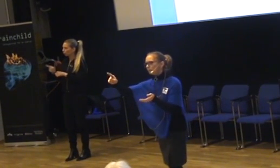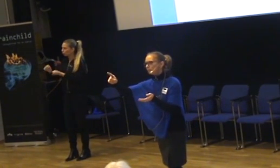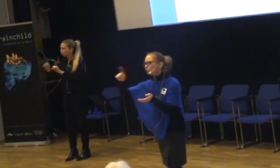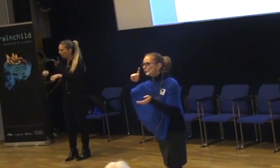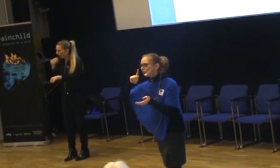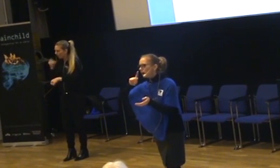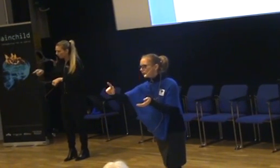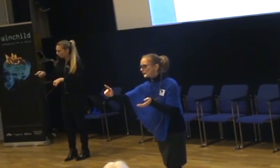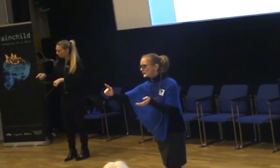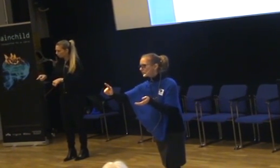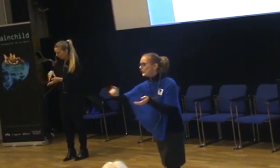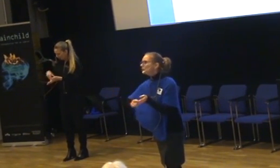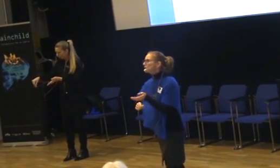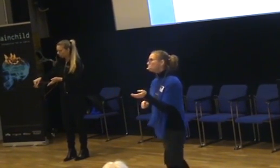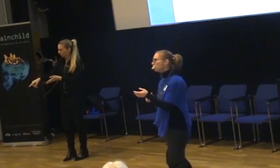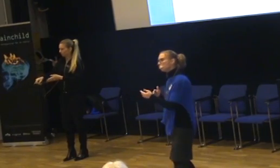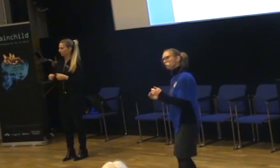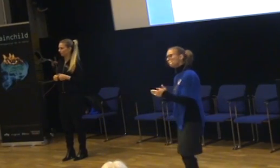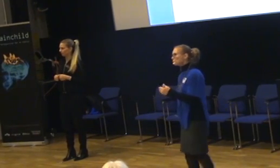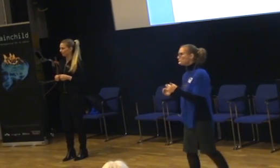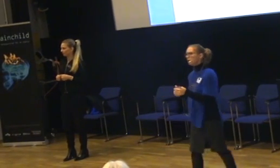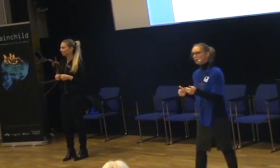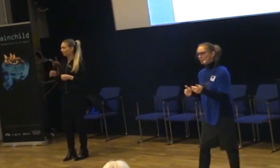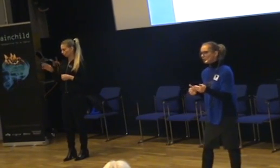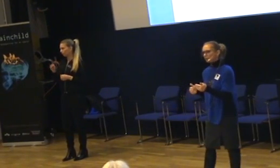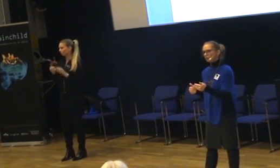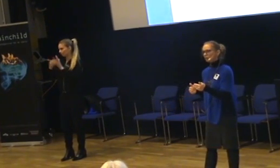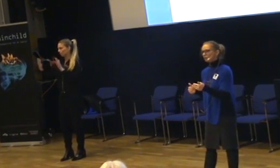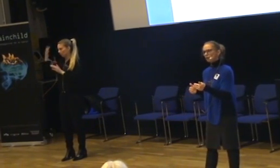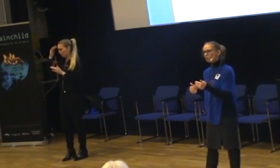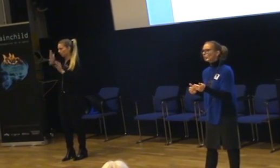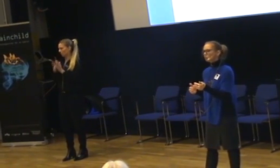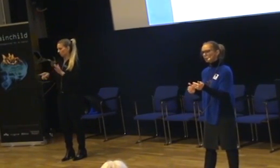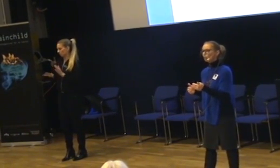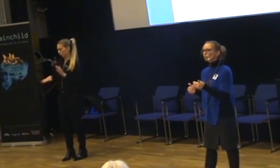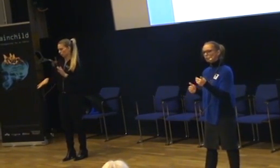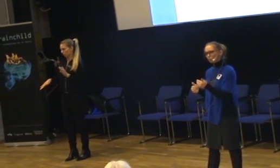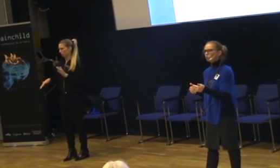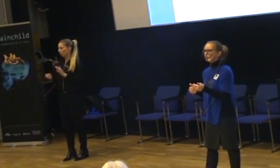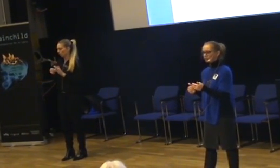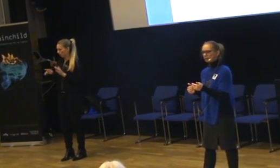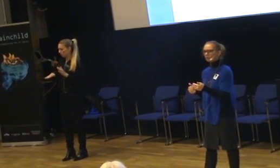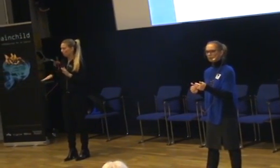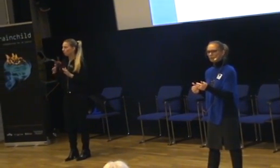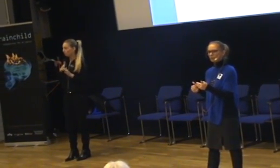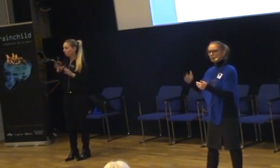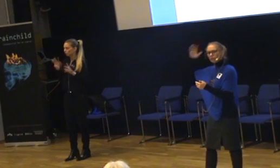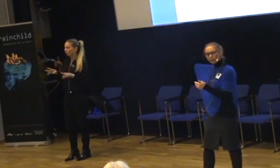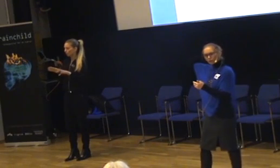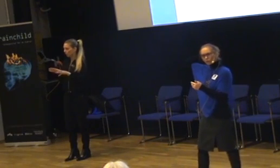äta. Och du ska äta allt. Då kommer du att få ett problem med det här barnet. För det här barnet kommer att må så dåligt av dig.